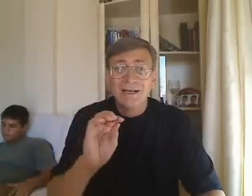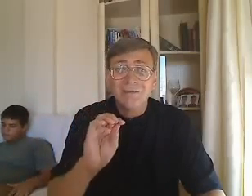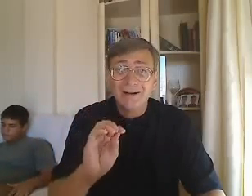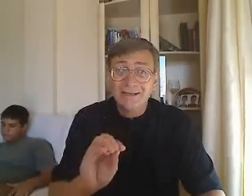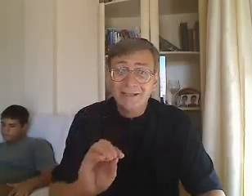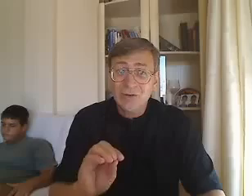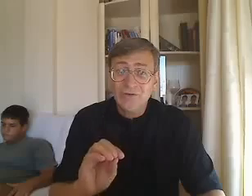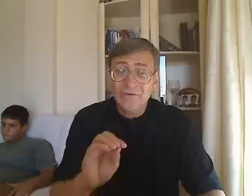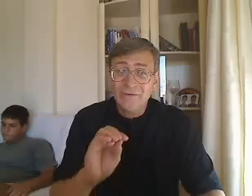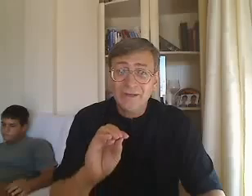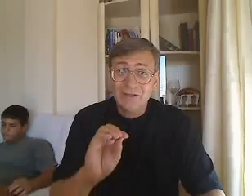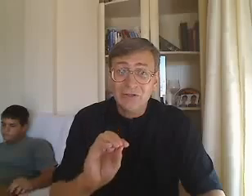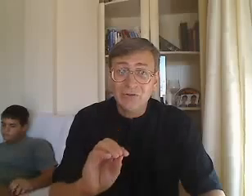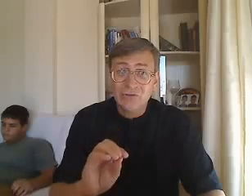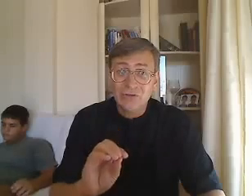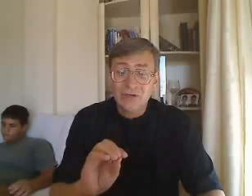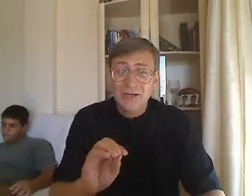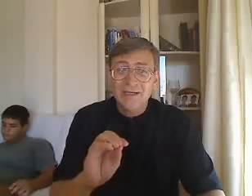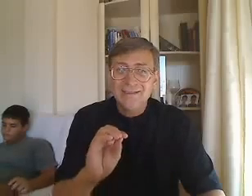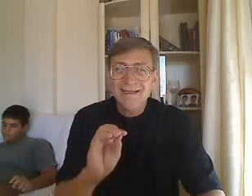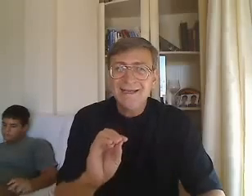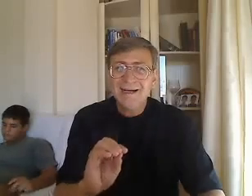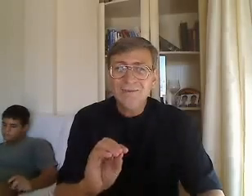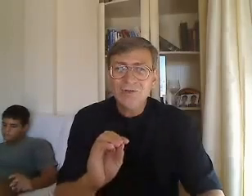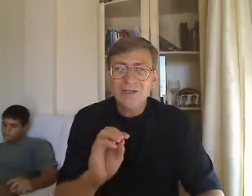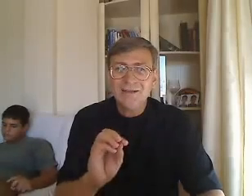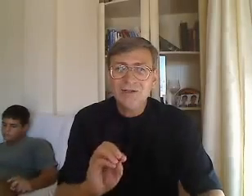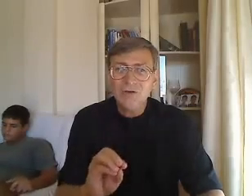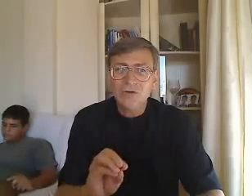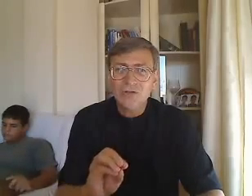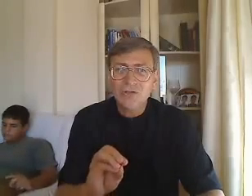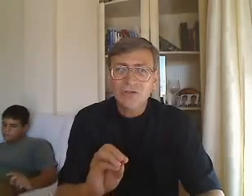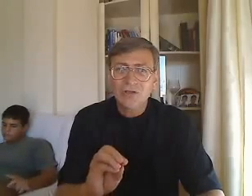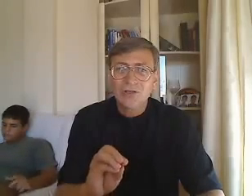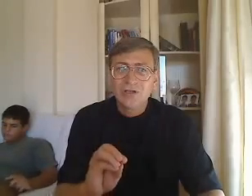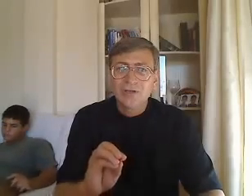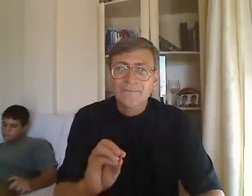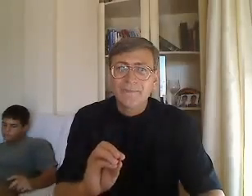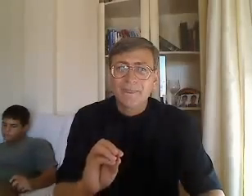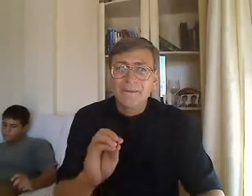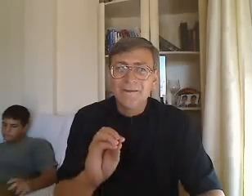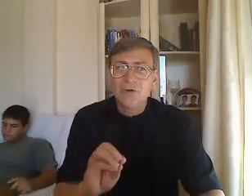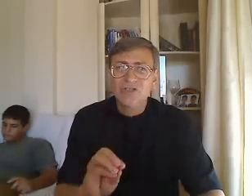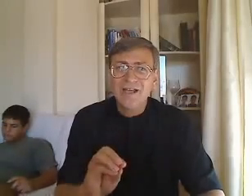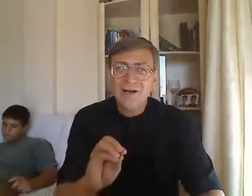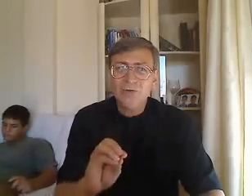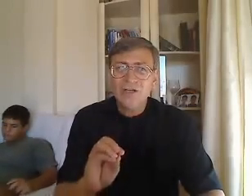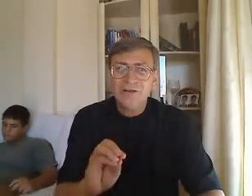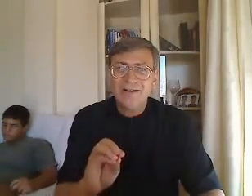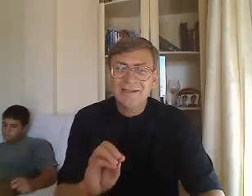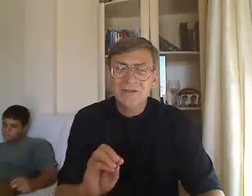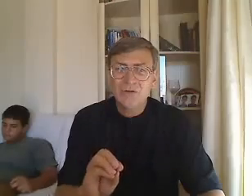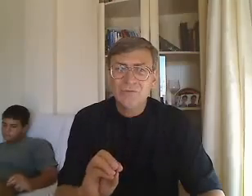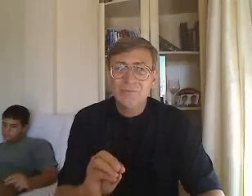revelación de Dios. Si queremos que Dios nos da una revelación